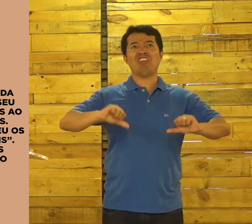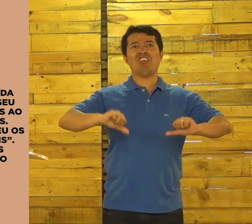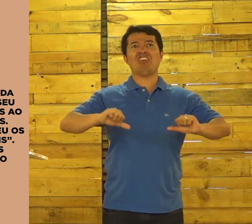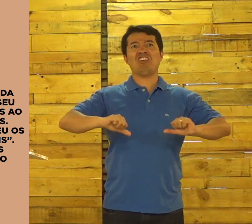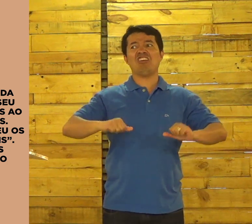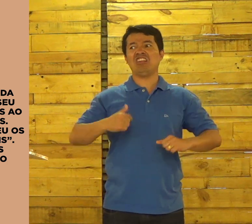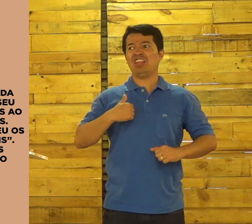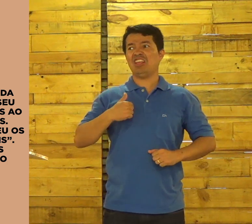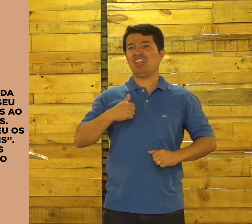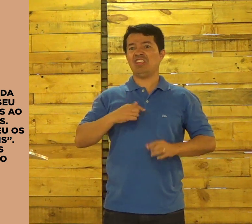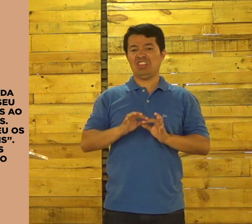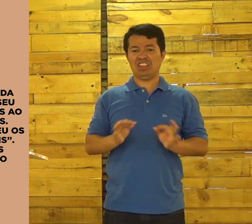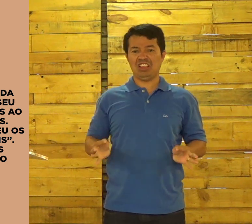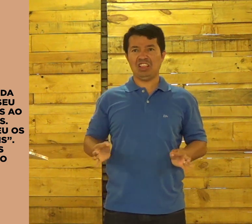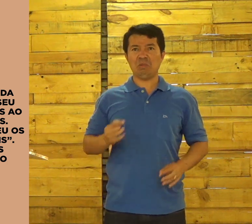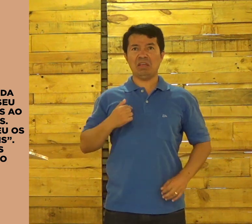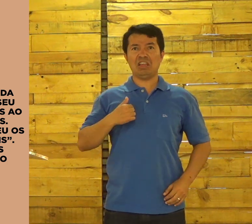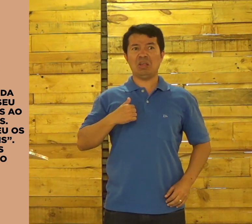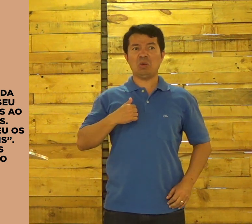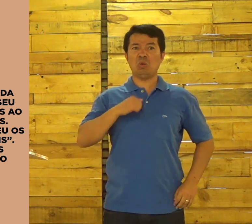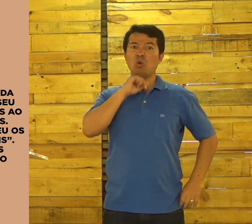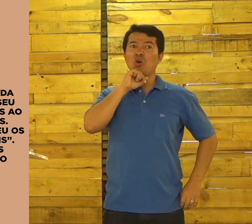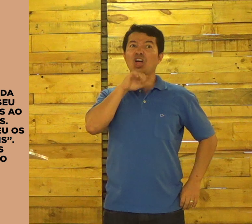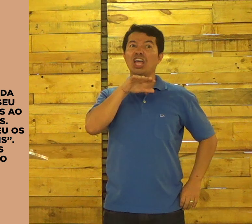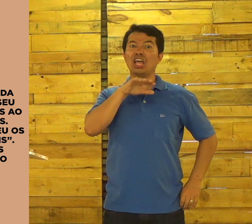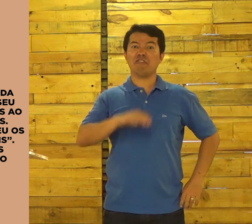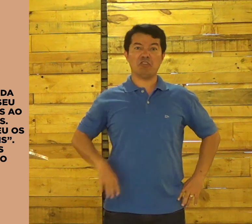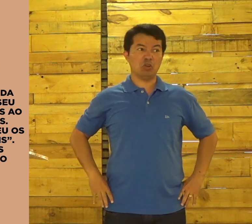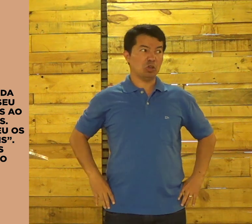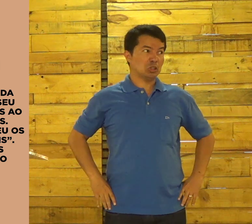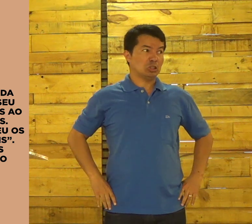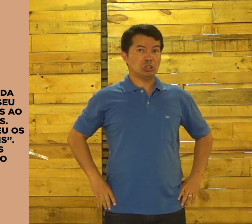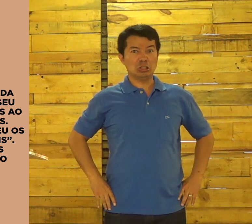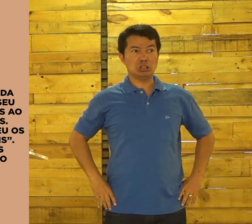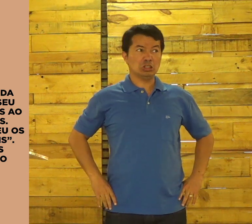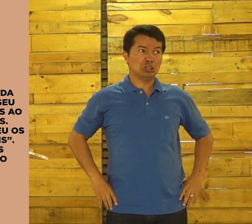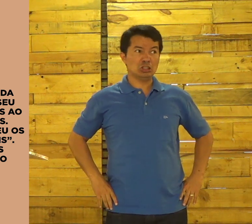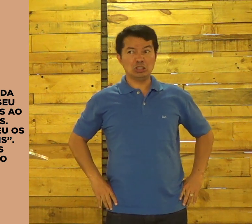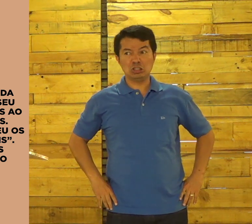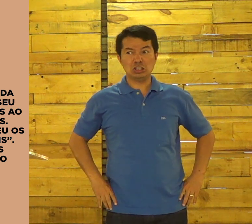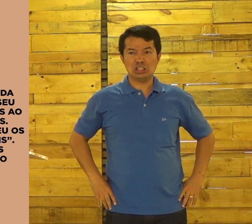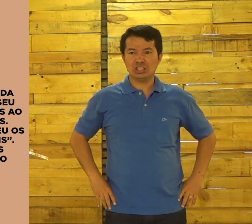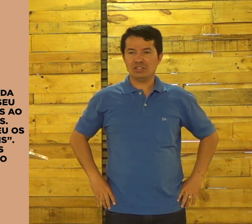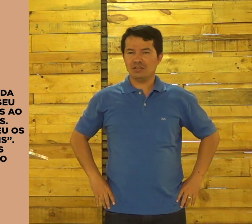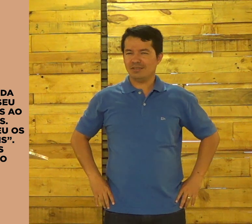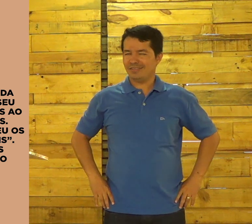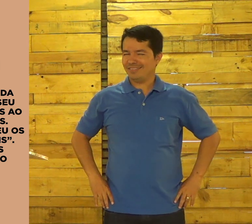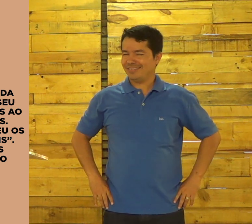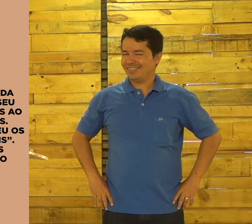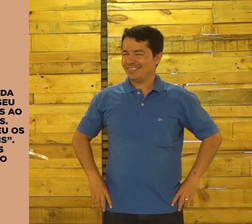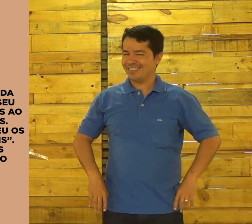pensa. Ai, eu sou inferior. Minha vida é muito simples. Minha vida. Ai, que coisa.